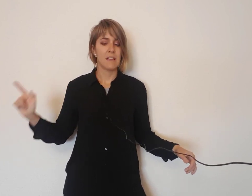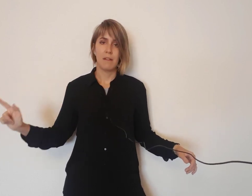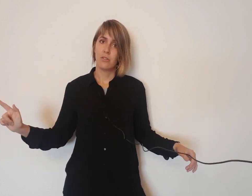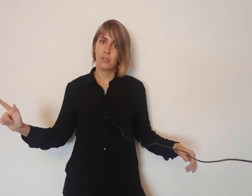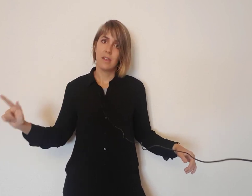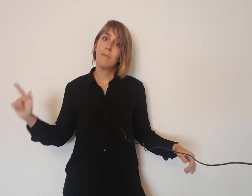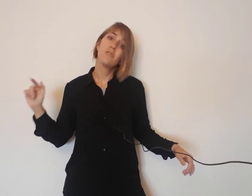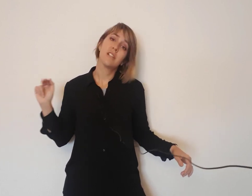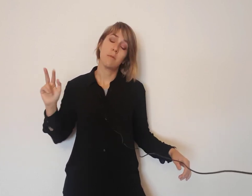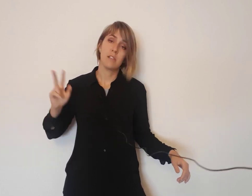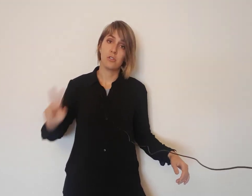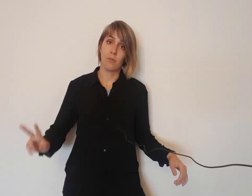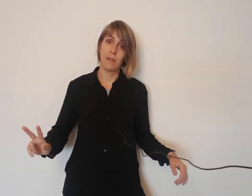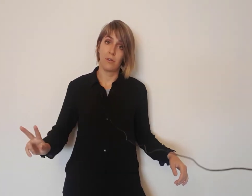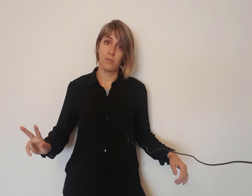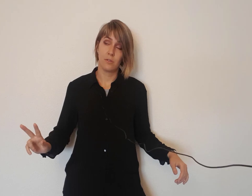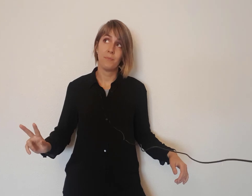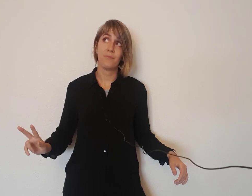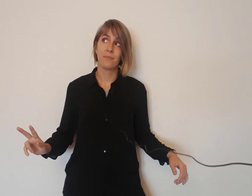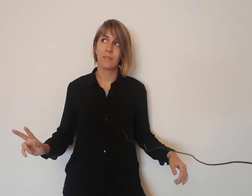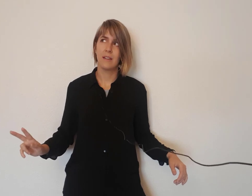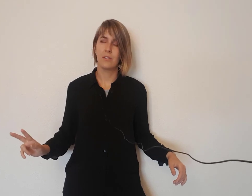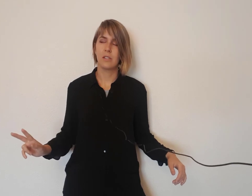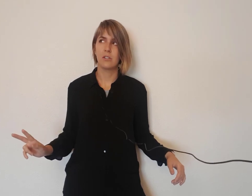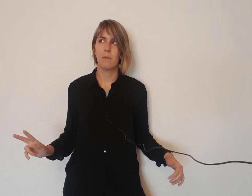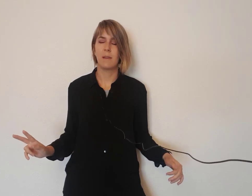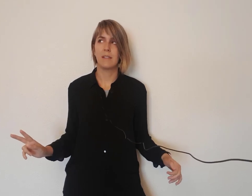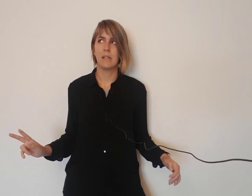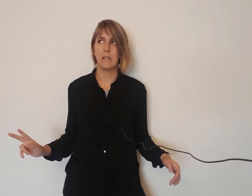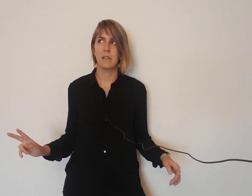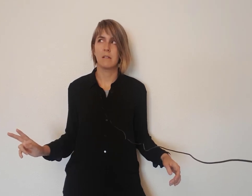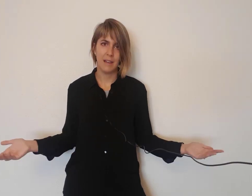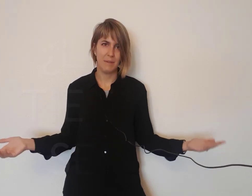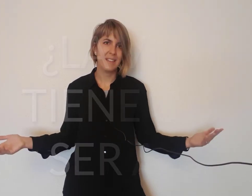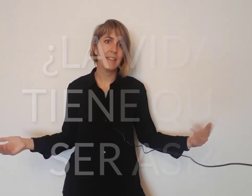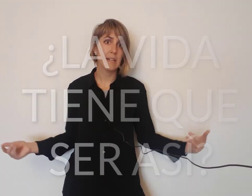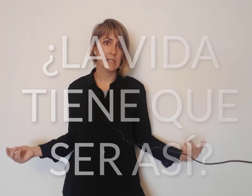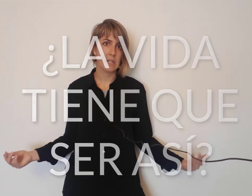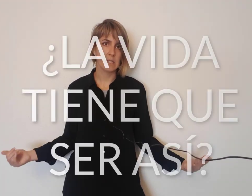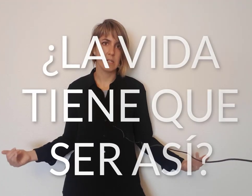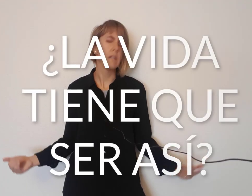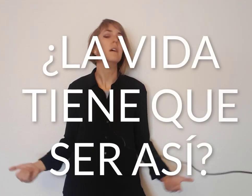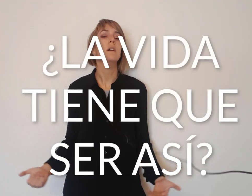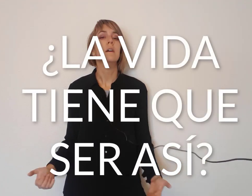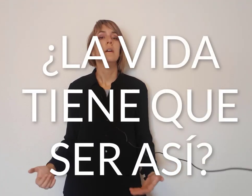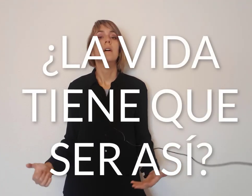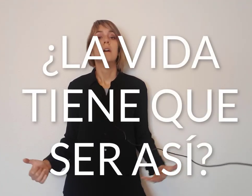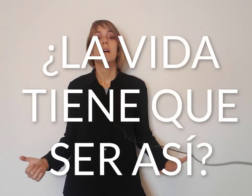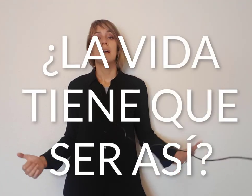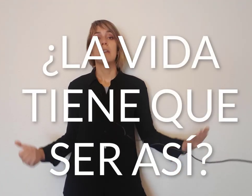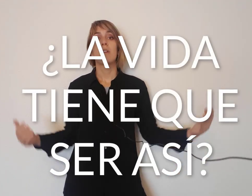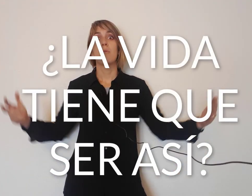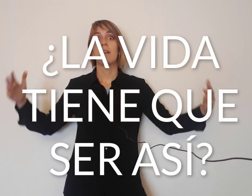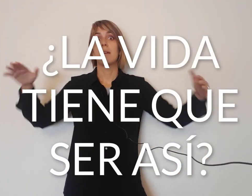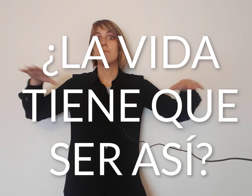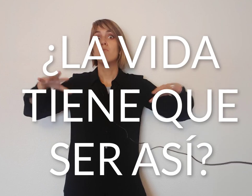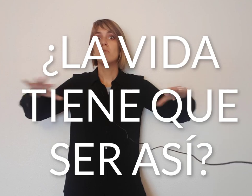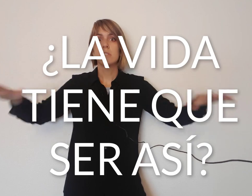sábados y muchas veces los domingos. Entonces yo me planteé, la vida tiene que ser así. Era una época de mucha